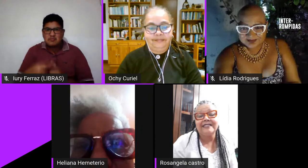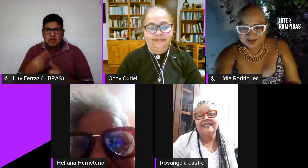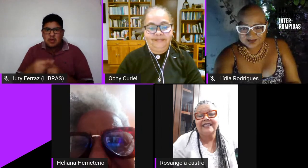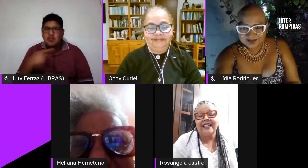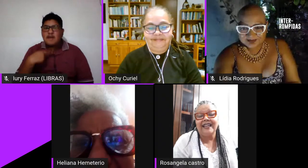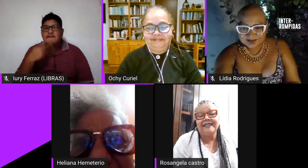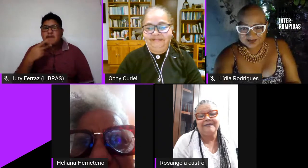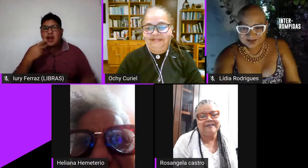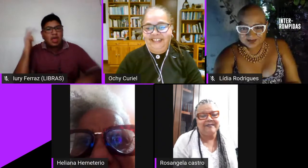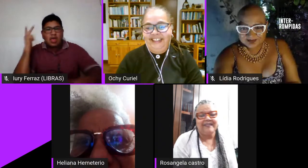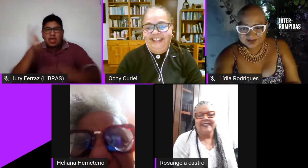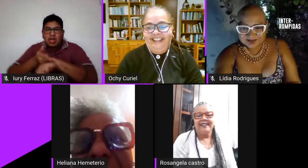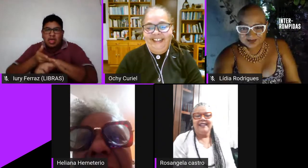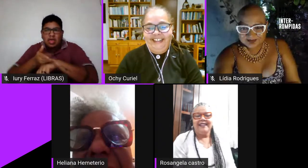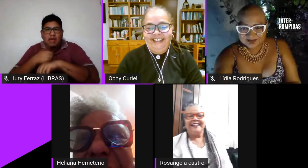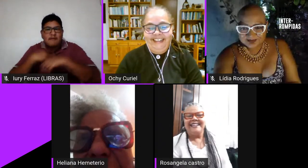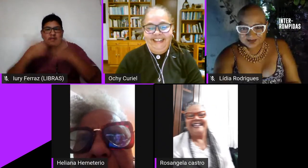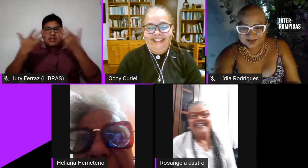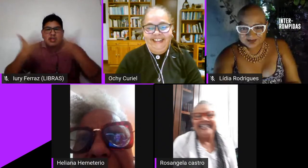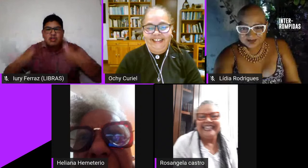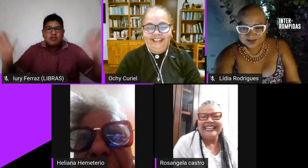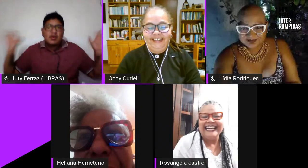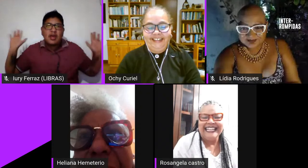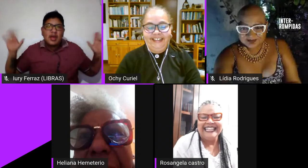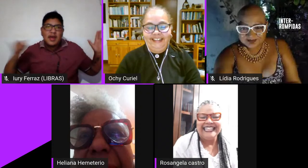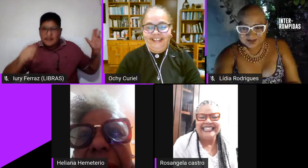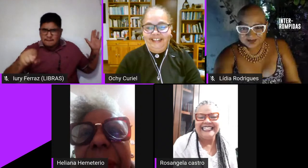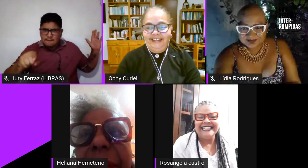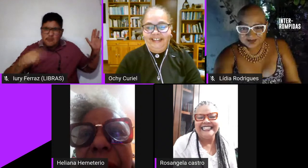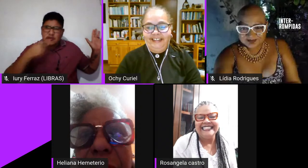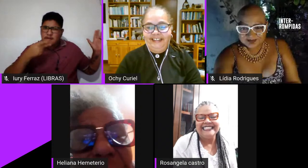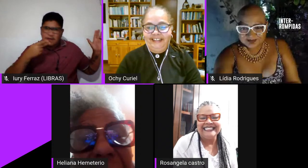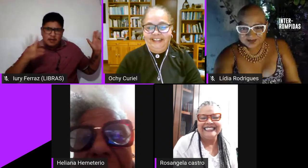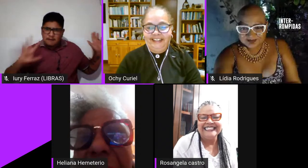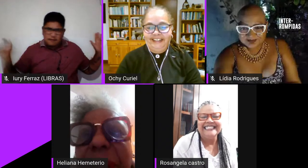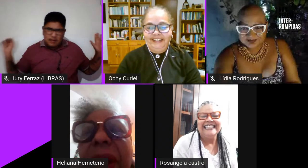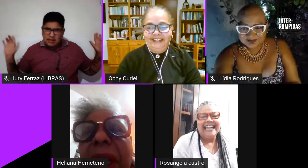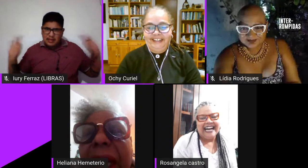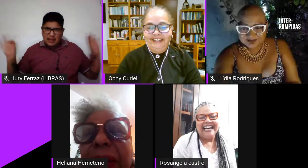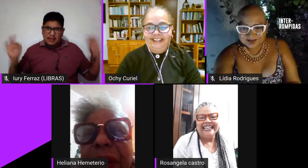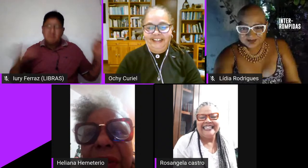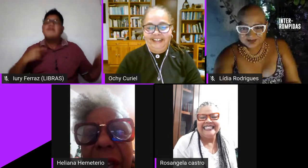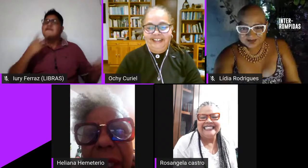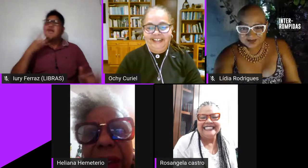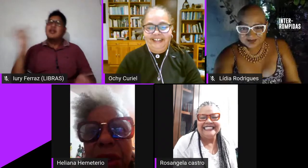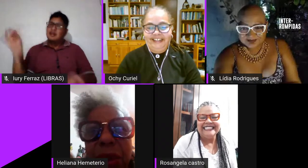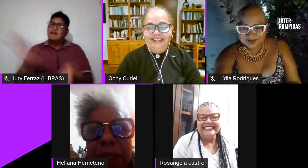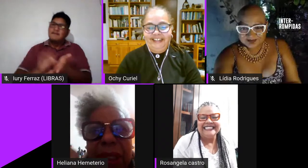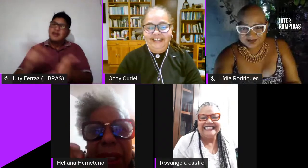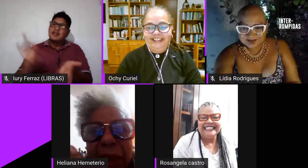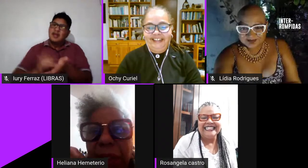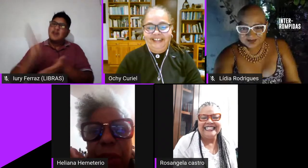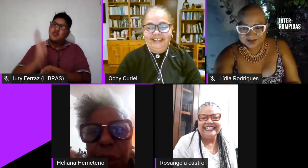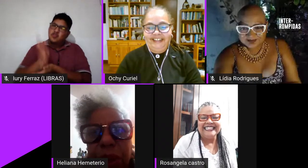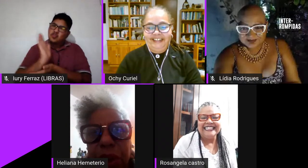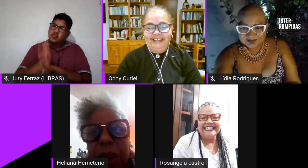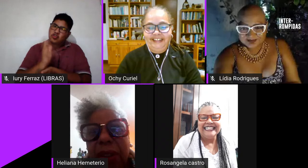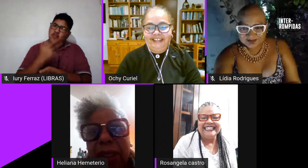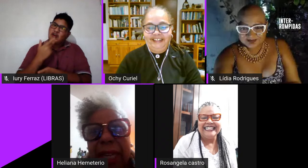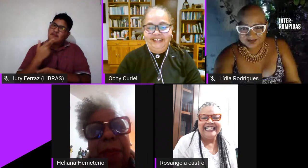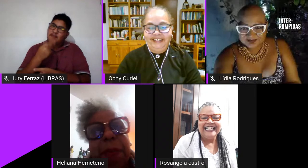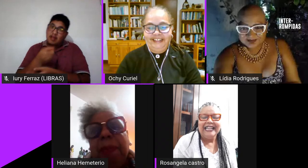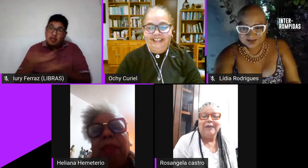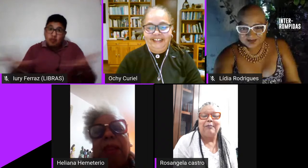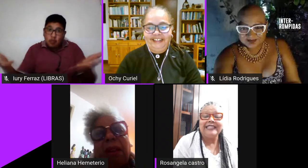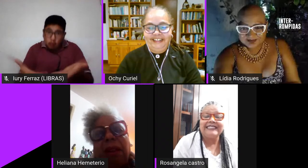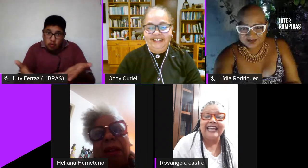quer pois é a senhora passada vai ficar aí estou falando eu venho falando isso com você não é de hoje